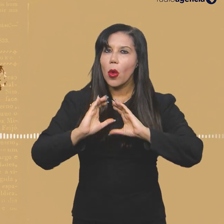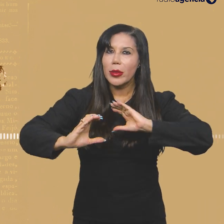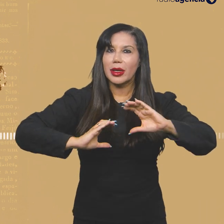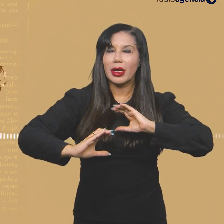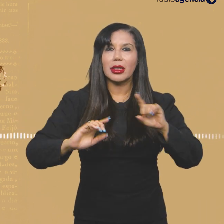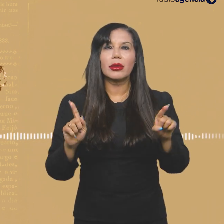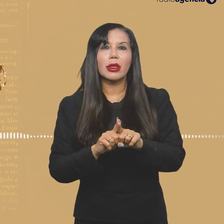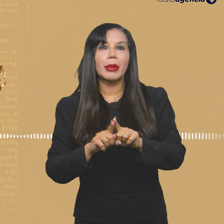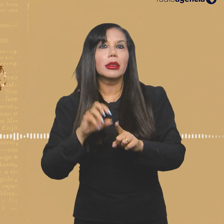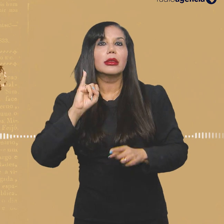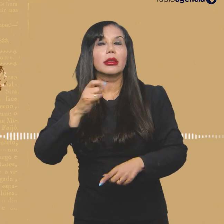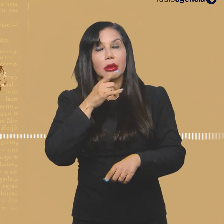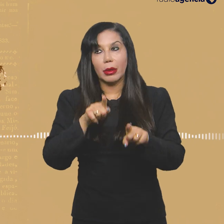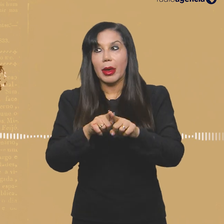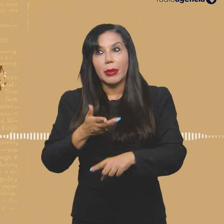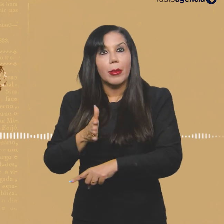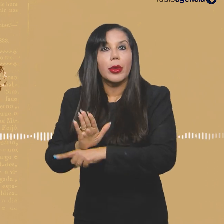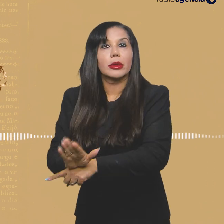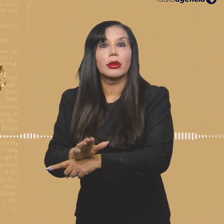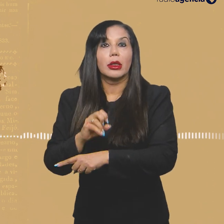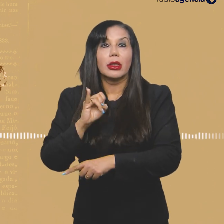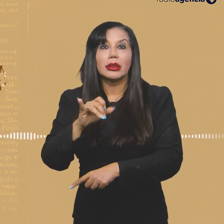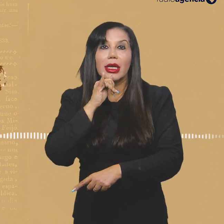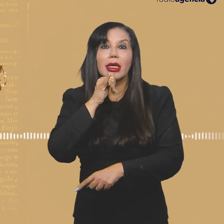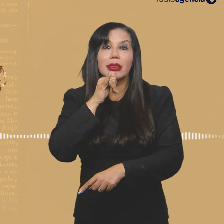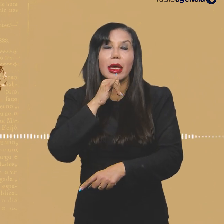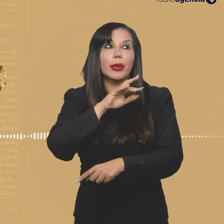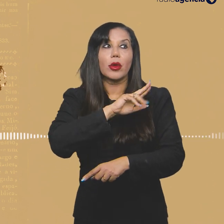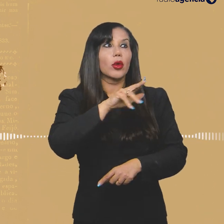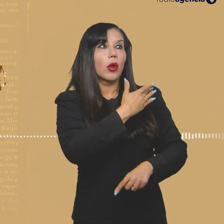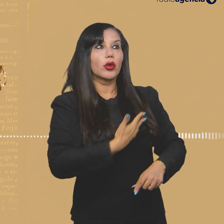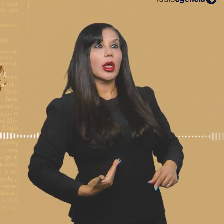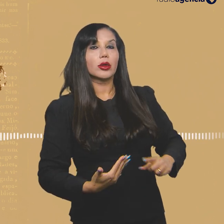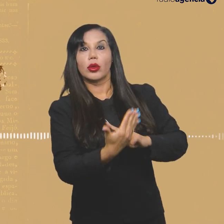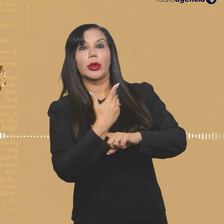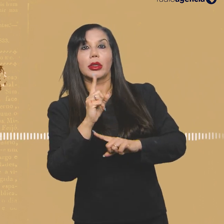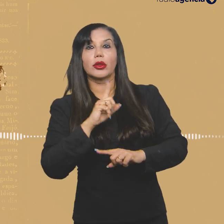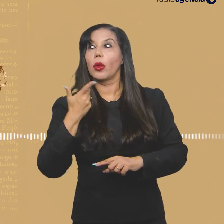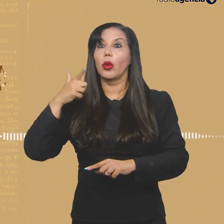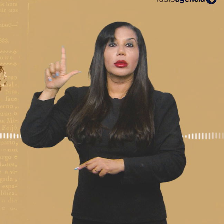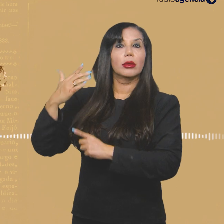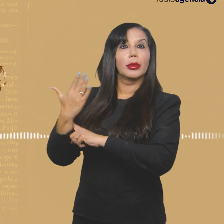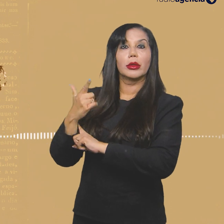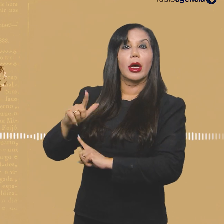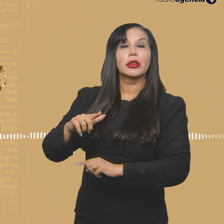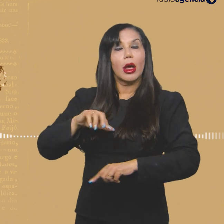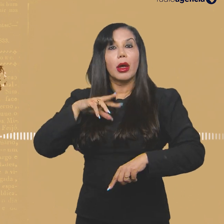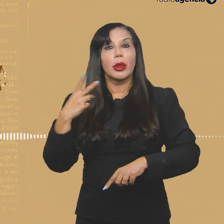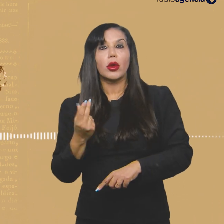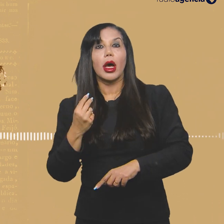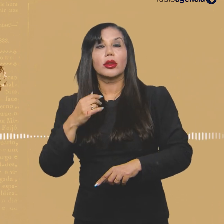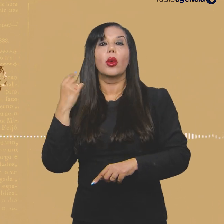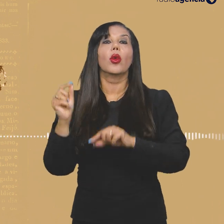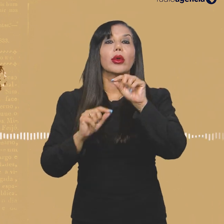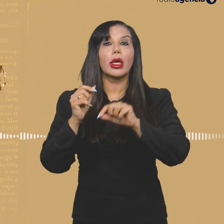de denúncia, e, no último caso, de proteção, quando essa proteção não vem do Estado e não vem em outras instâncias, eu acho